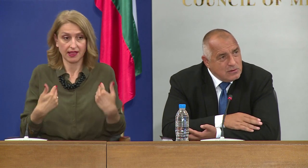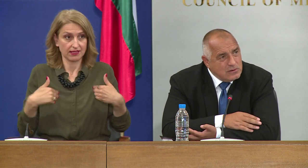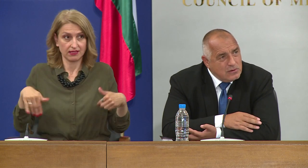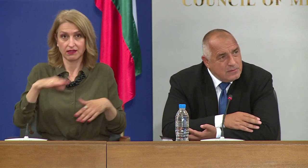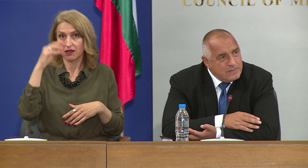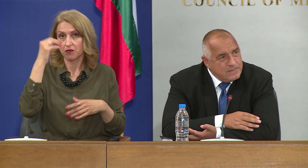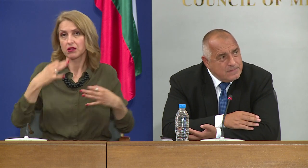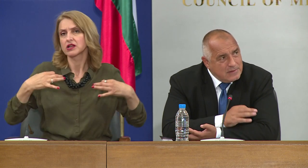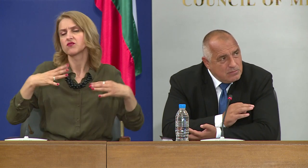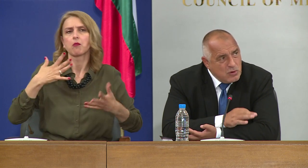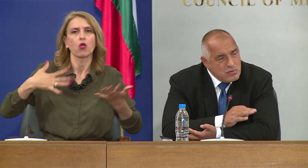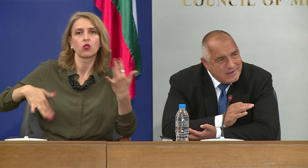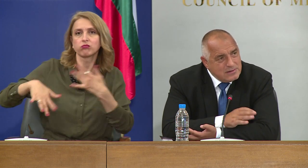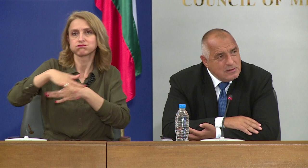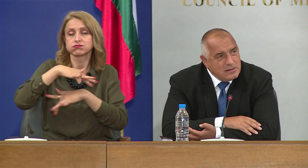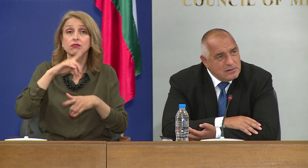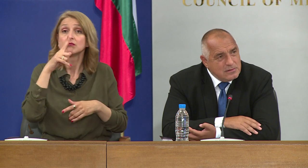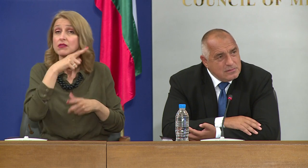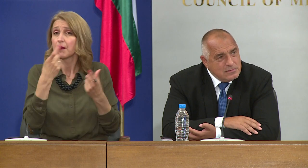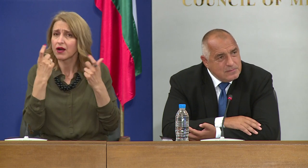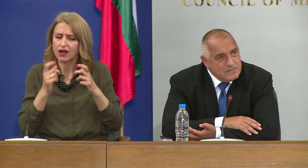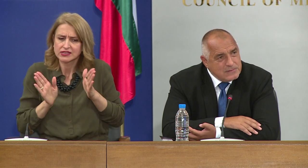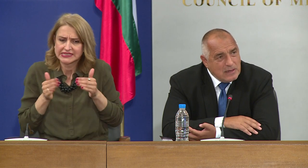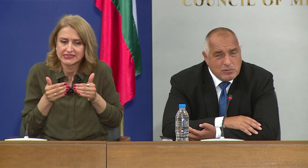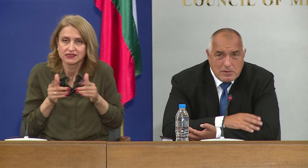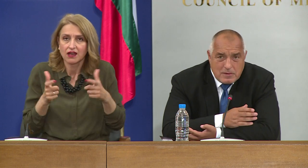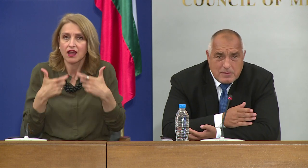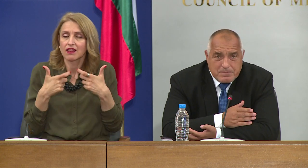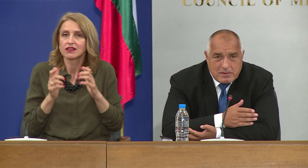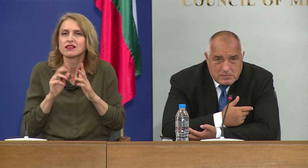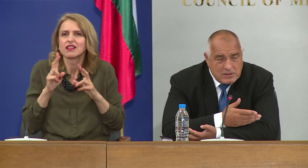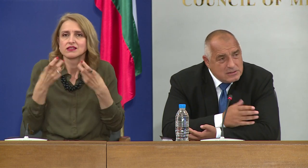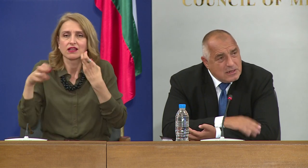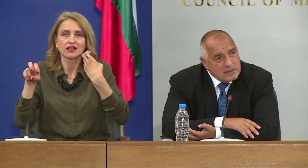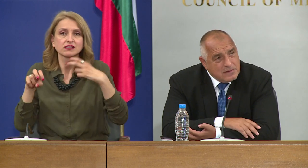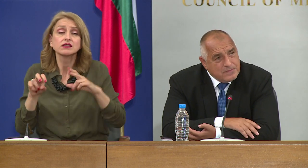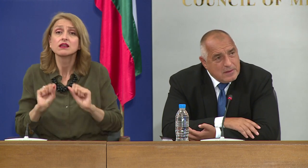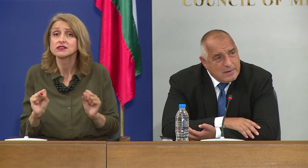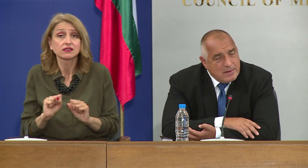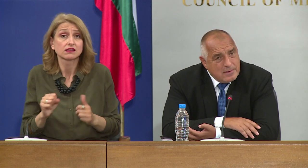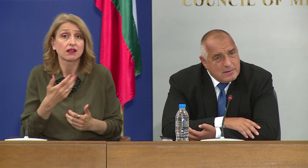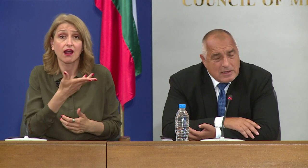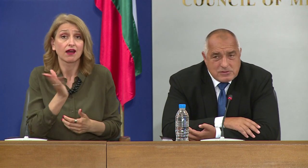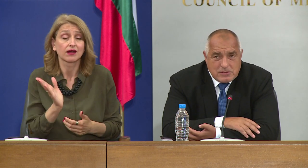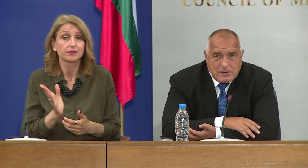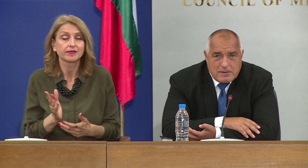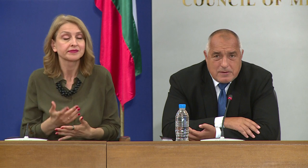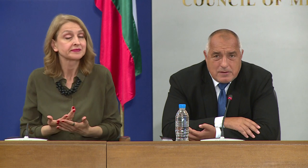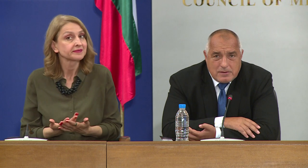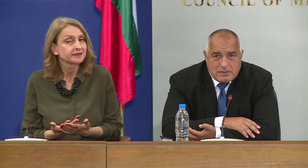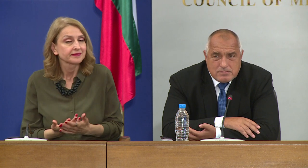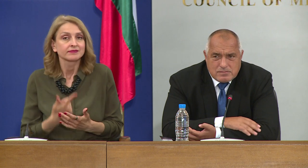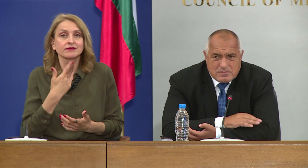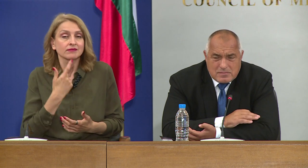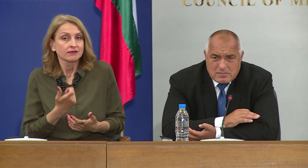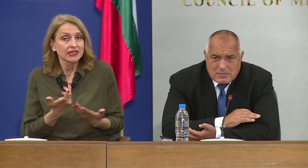нас на горе-на-долу. Дълбоко карантинирани. Само и ги е страх. Така че,